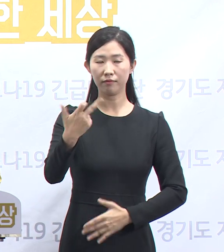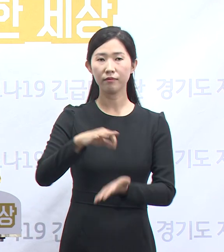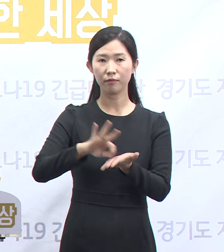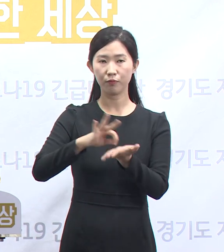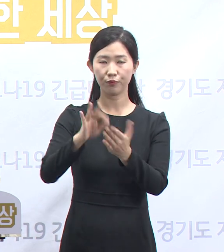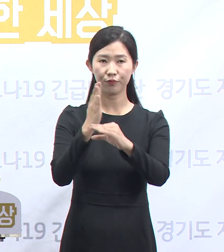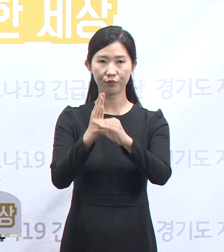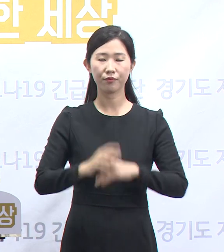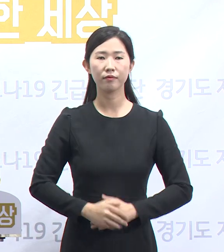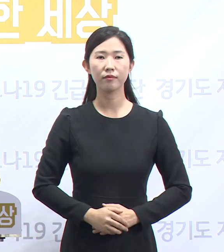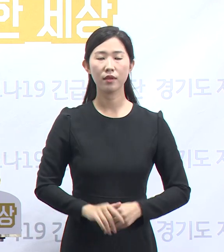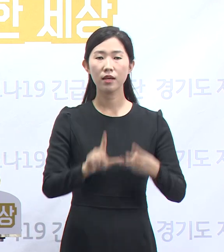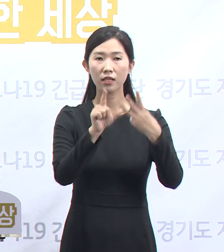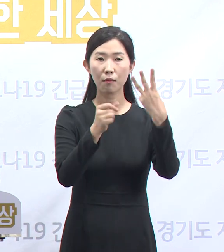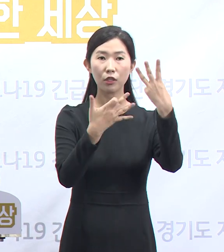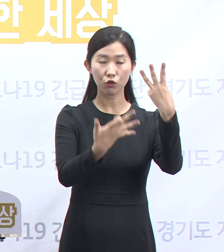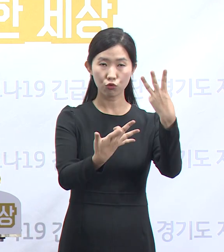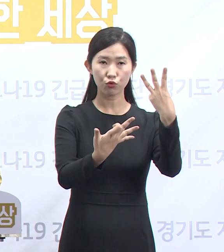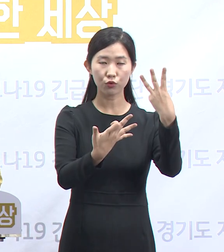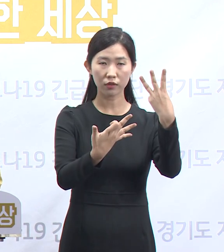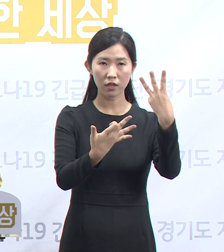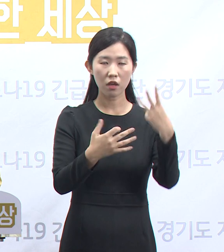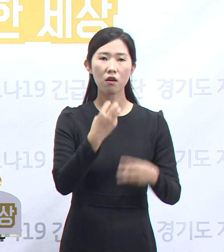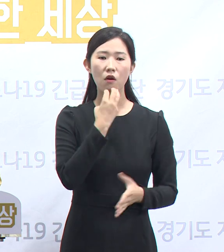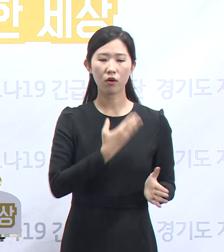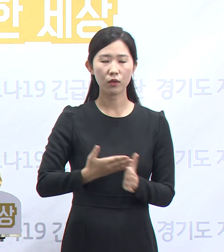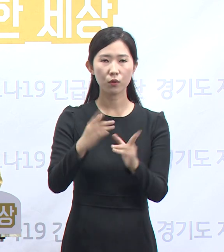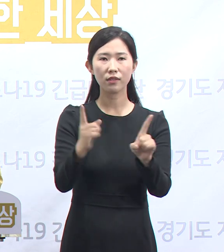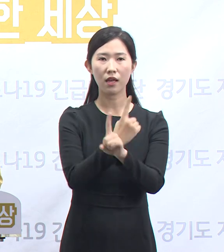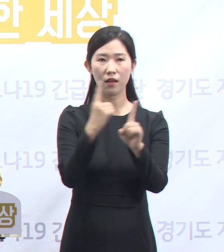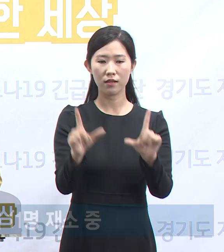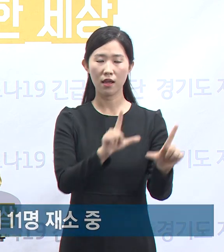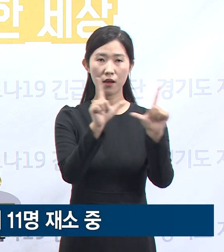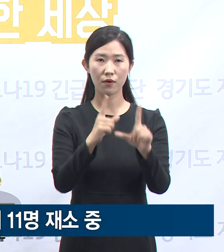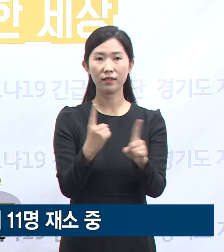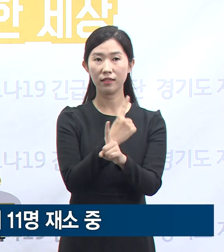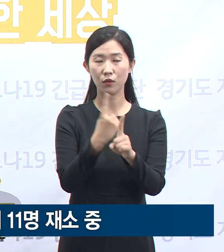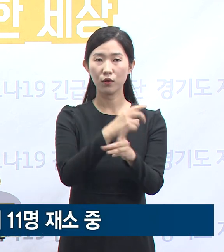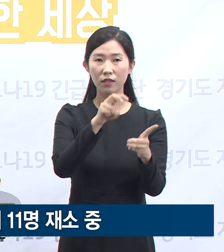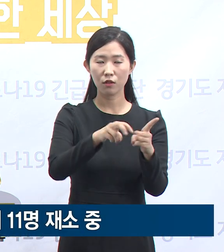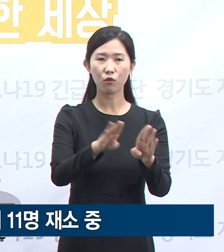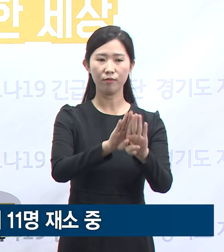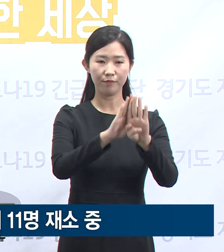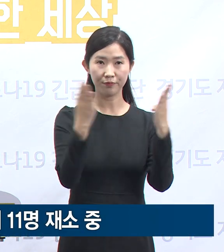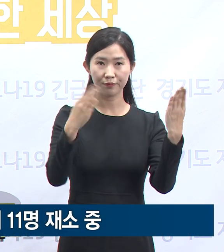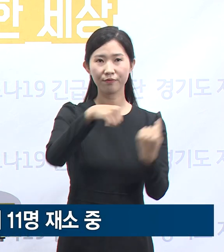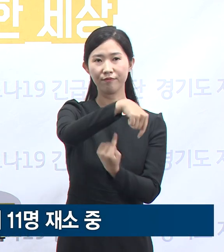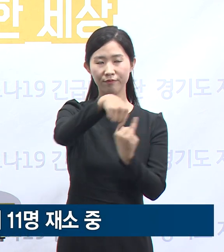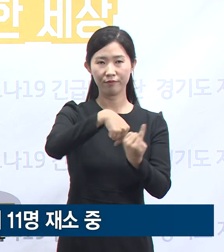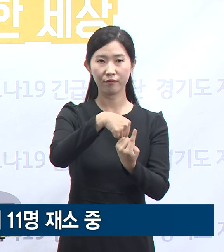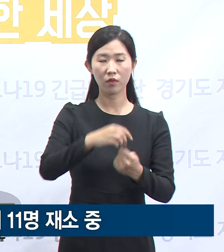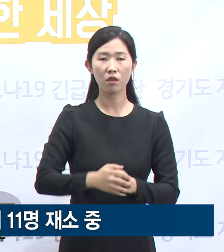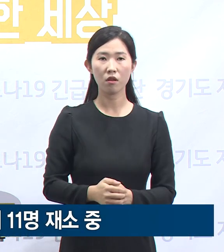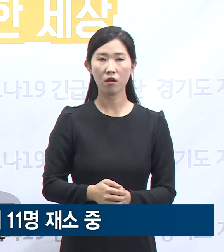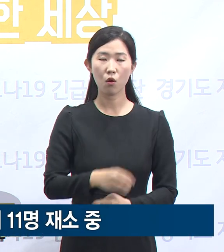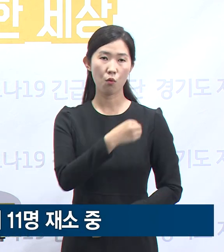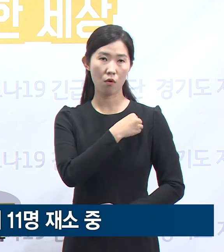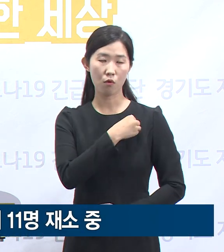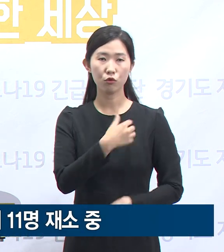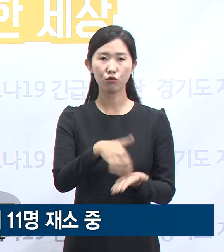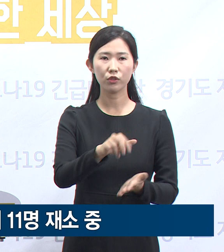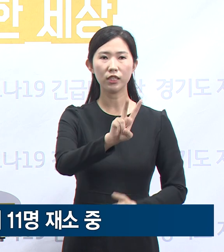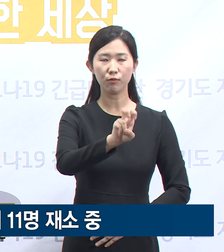19일 개소한 경기도 1호 생활치료센터 운영 현황입니다. 3월 26일 기준 누적 26명이 입소하였고